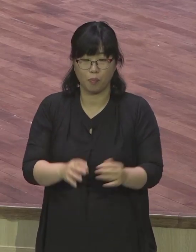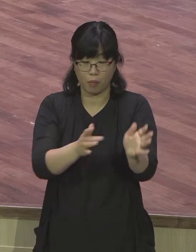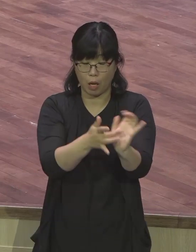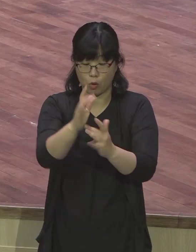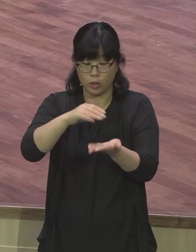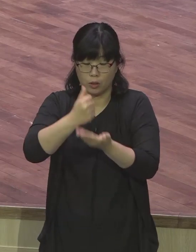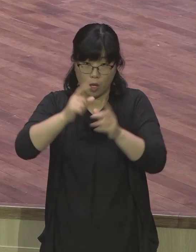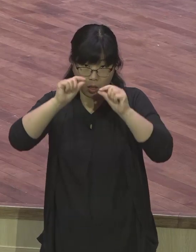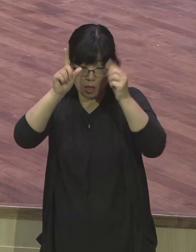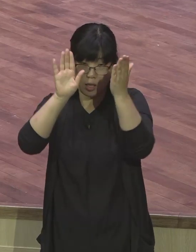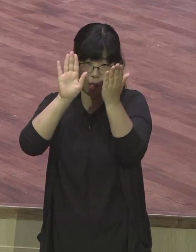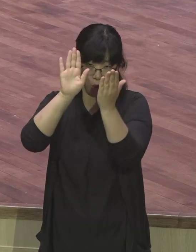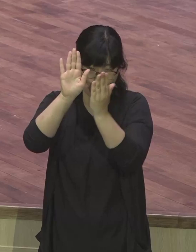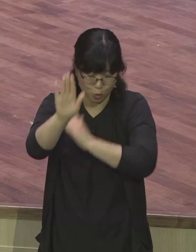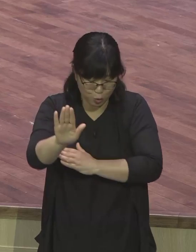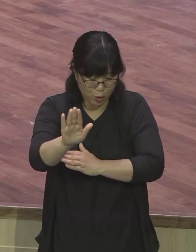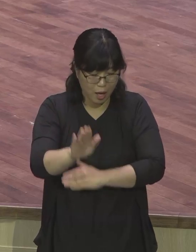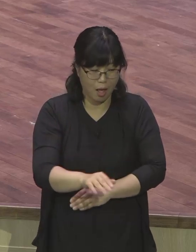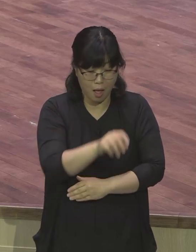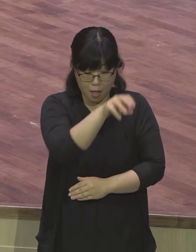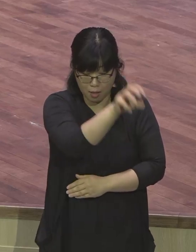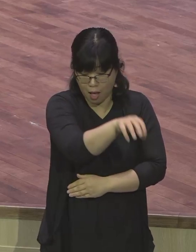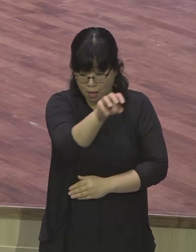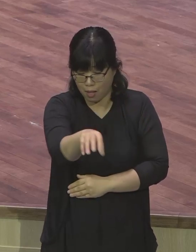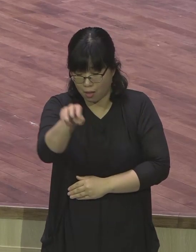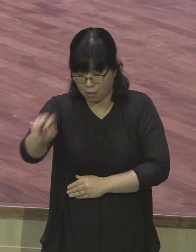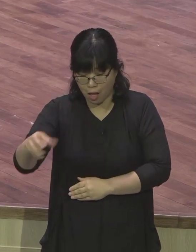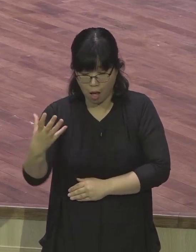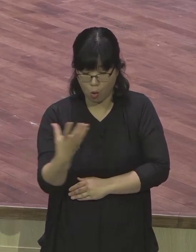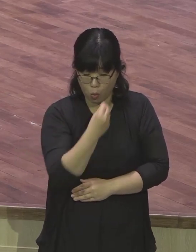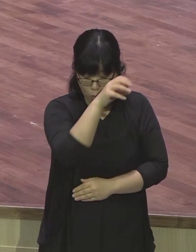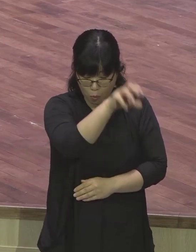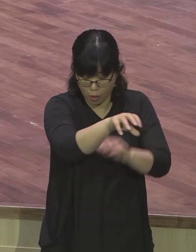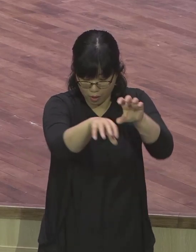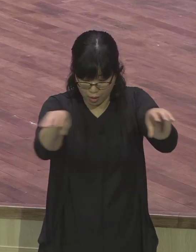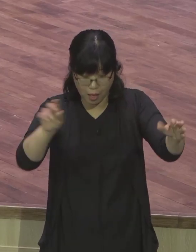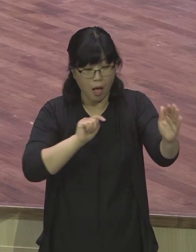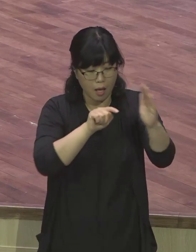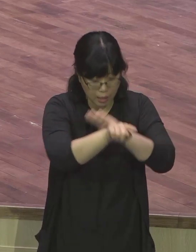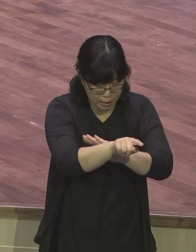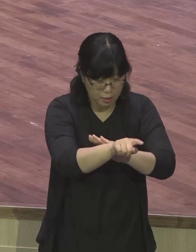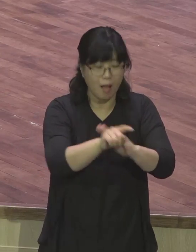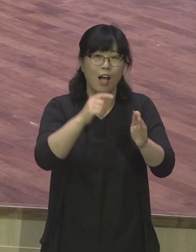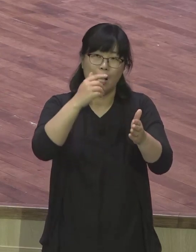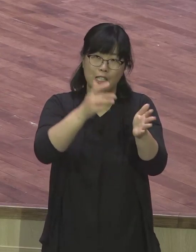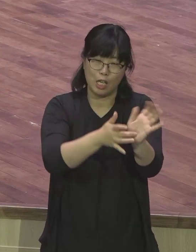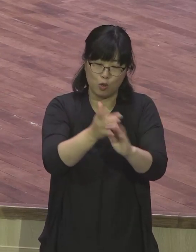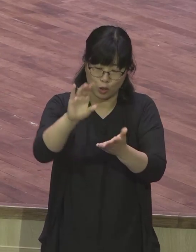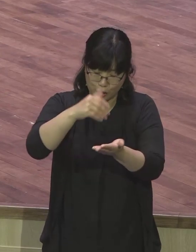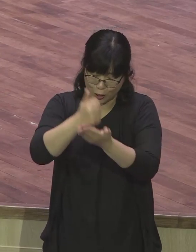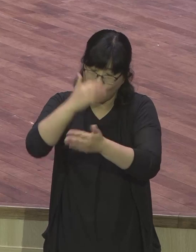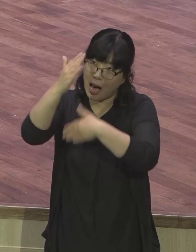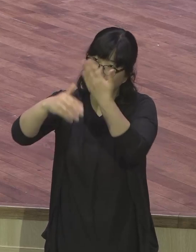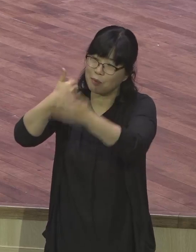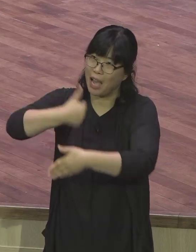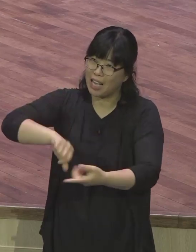그리스도심을 전파하였다고 말씀하고 있습니다 다음 주 우리 13일 우리 목요일부터 우리 교구에서는